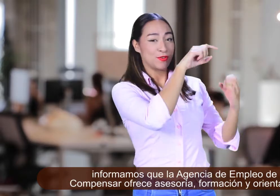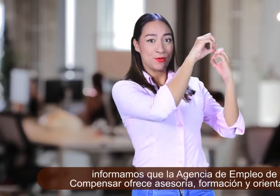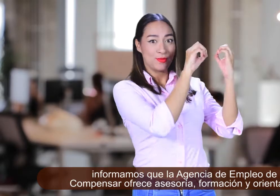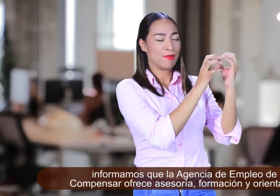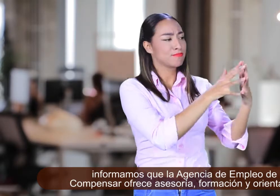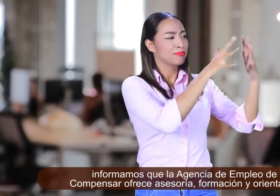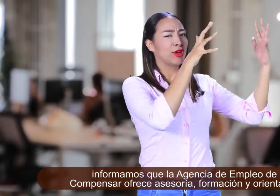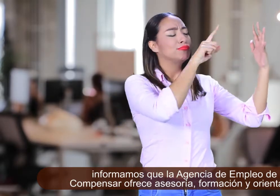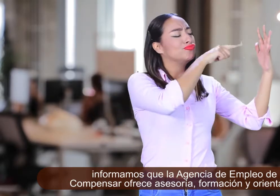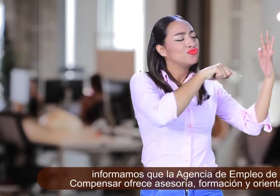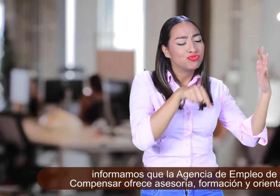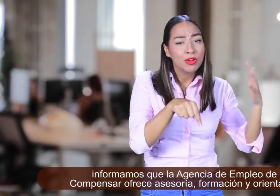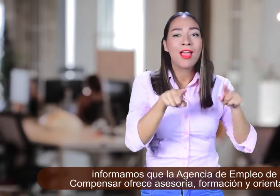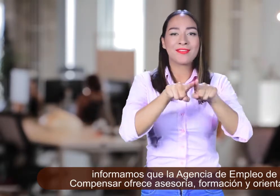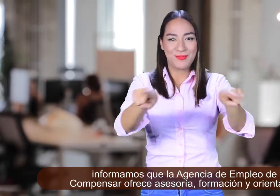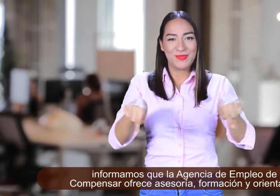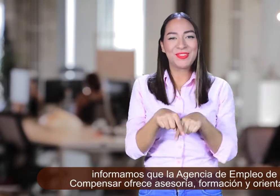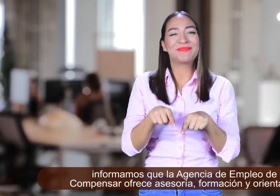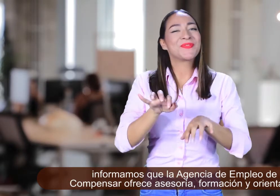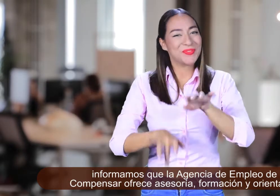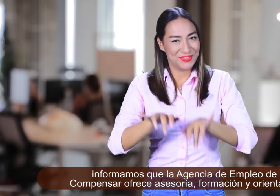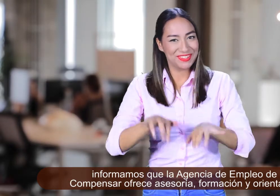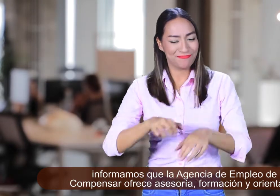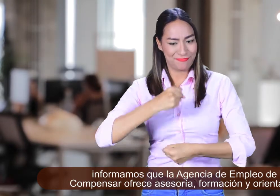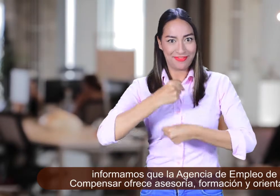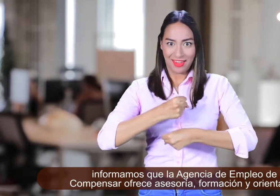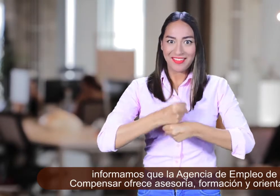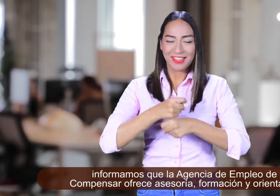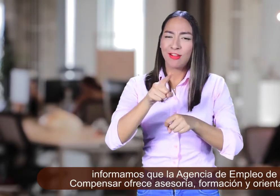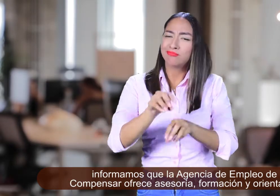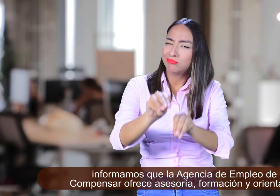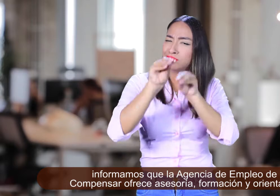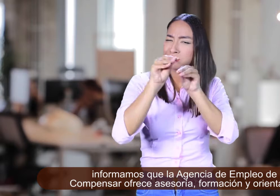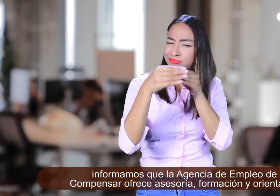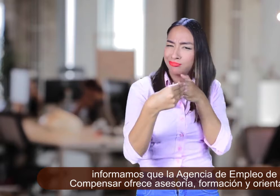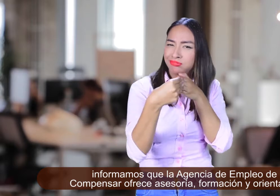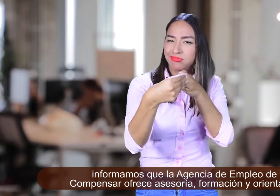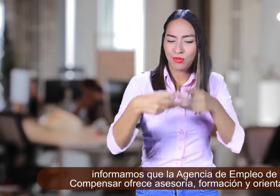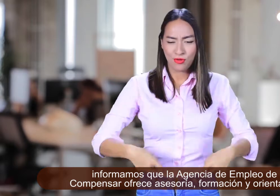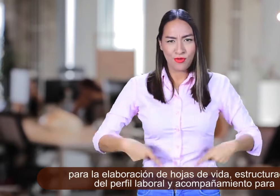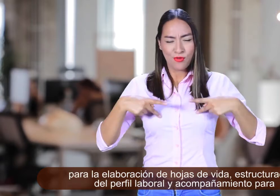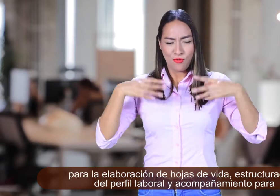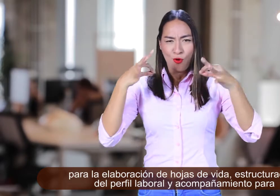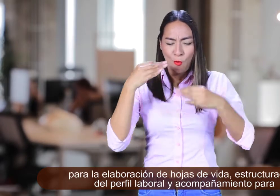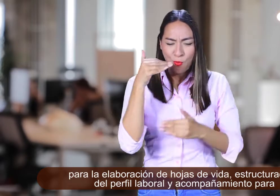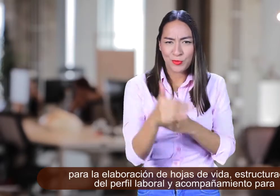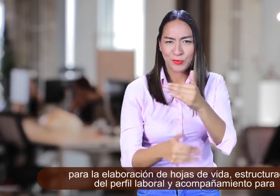informamos que la Agencia de Empleo de Compensar ofrece asesoría, formación y orientación para la